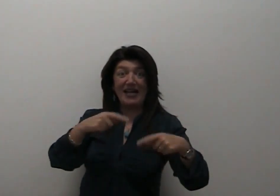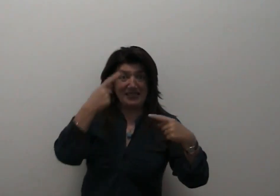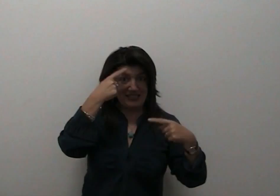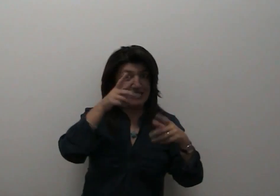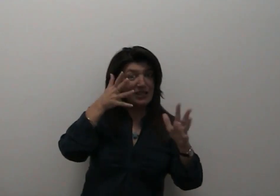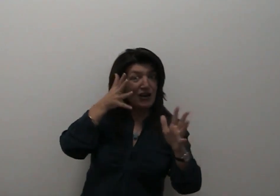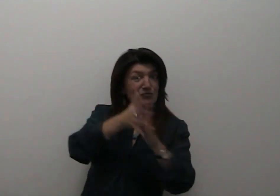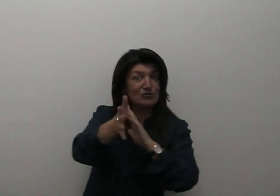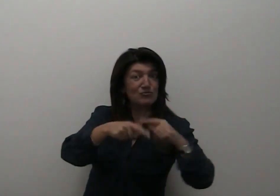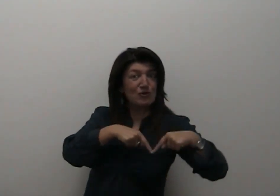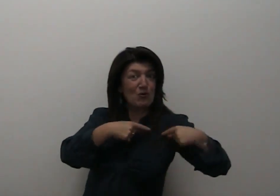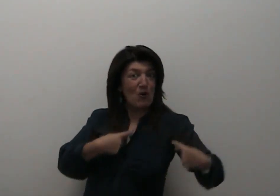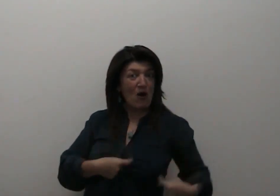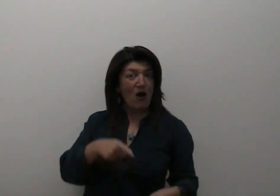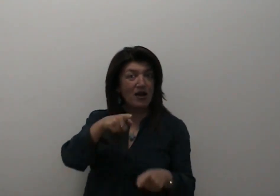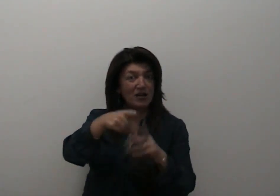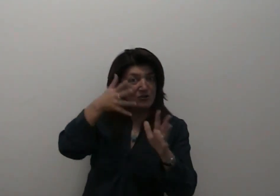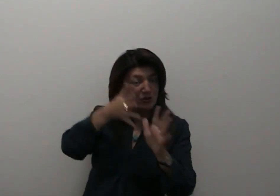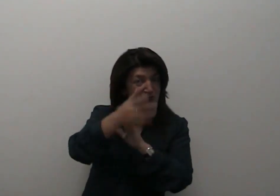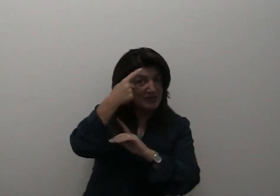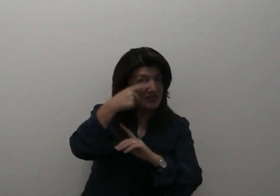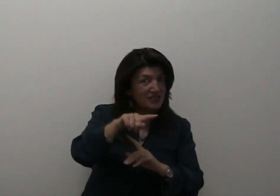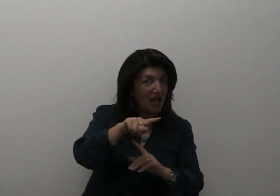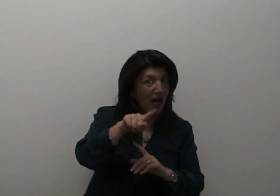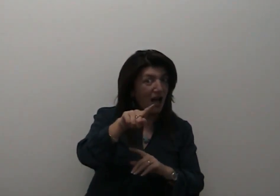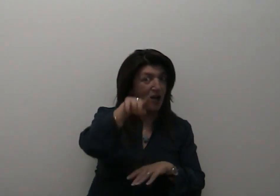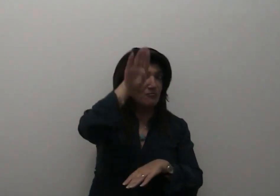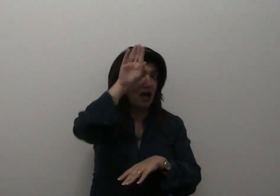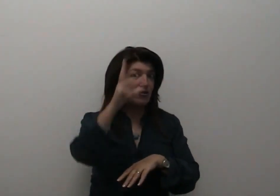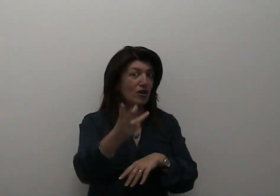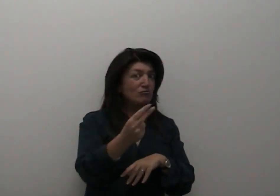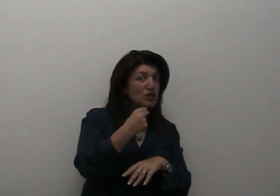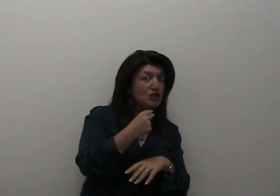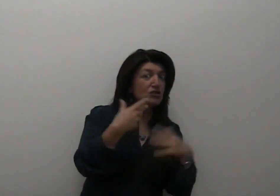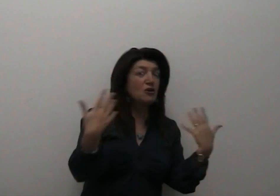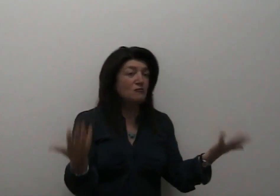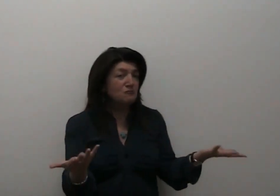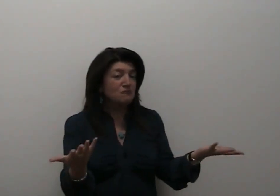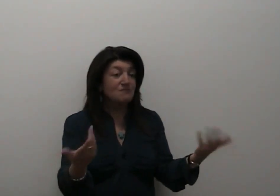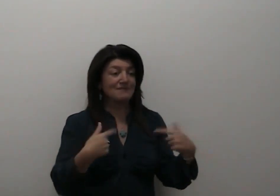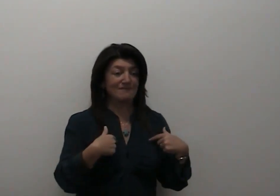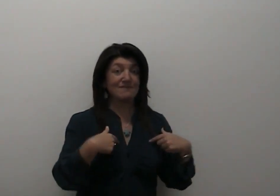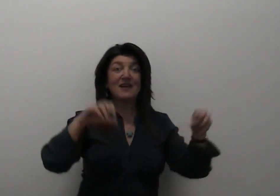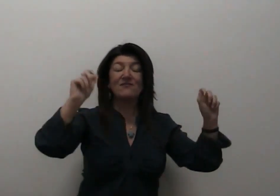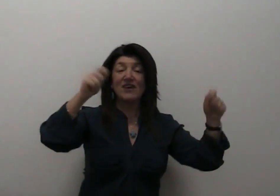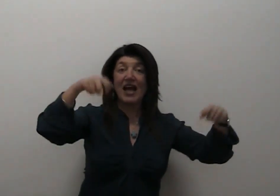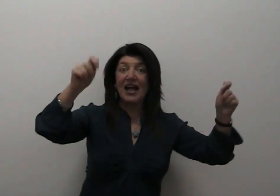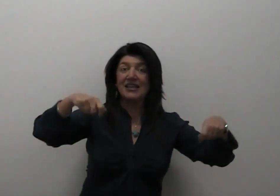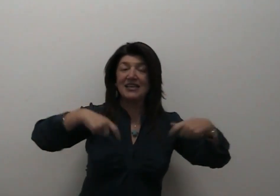vuole dire qualcosa. E allora vola nel paese vicino a comprare delle parole,